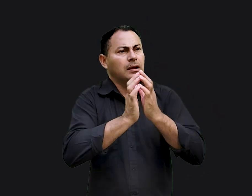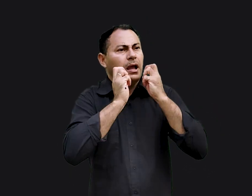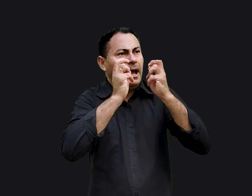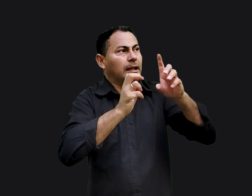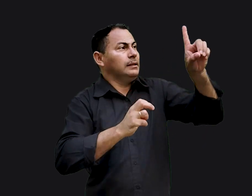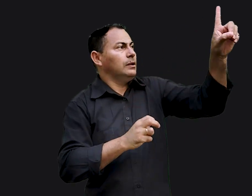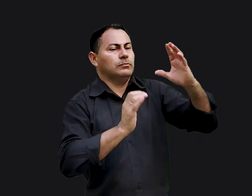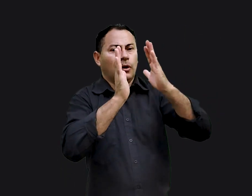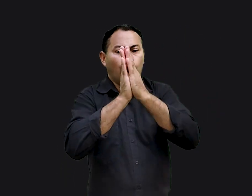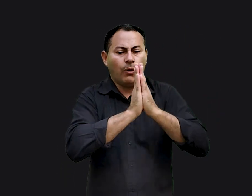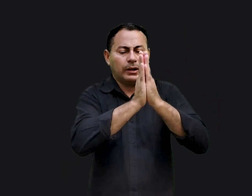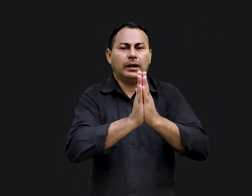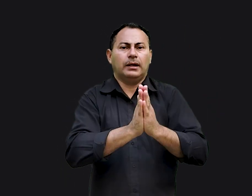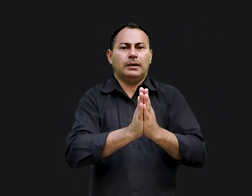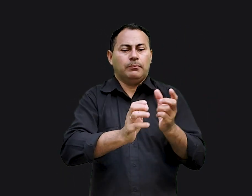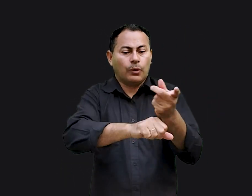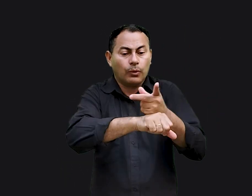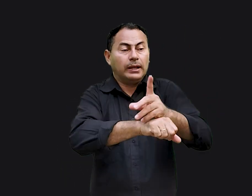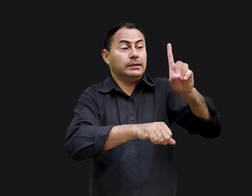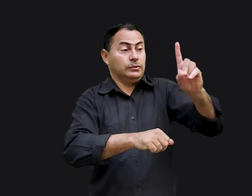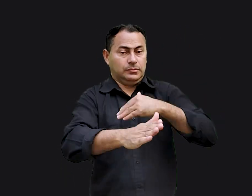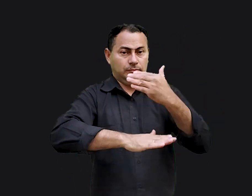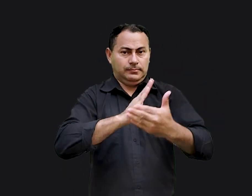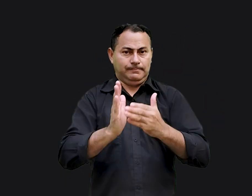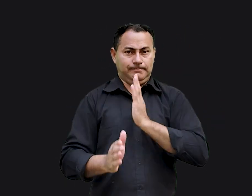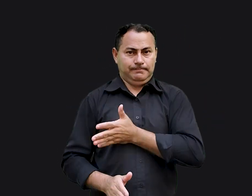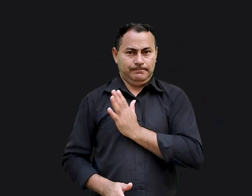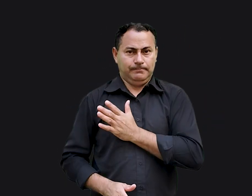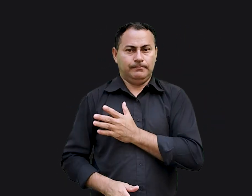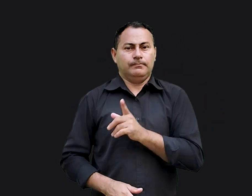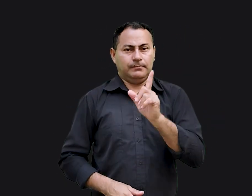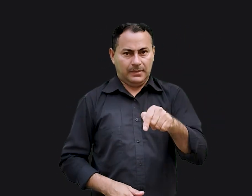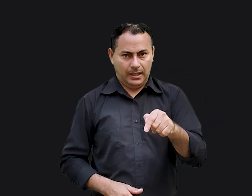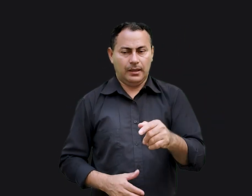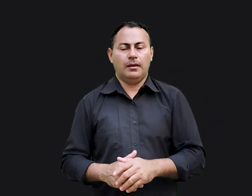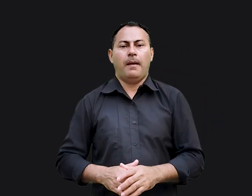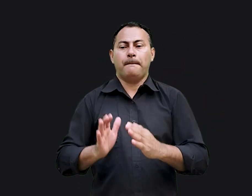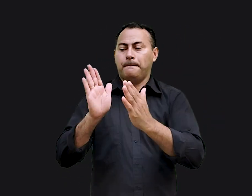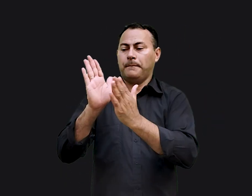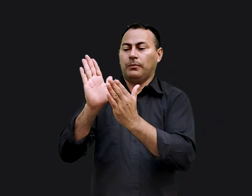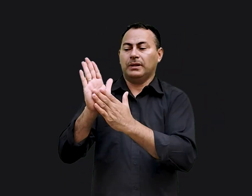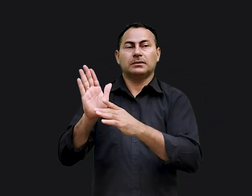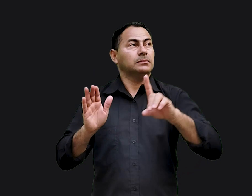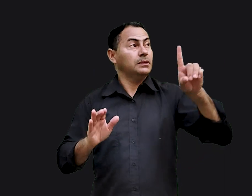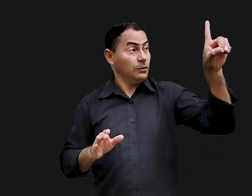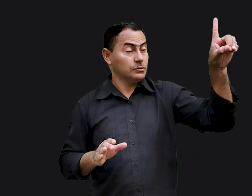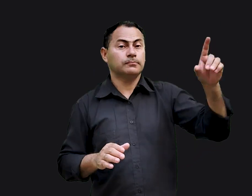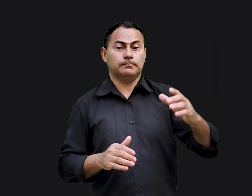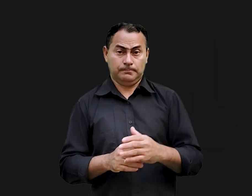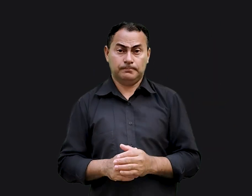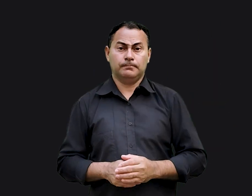clamar a Deus e orar e buscar a Deus de todo o coração essa era a promessa de Deus